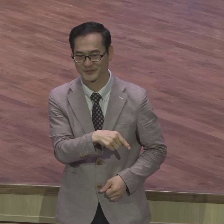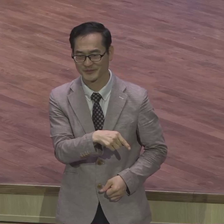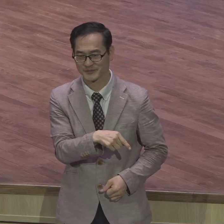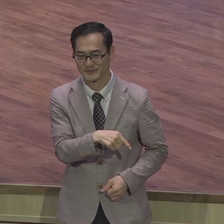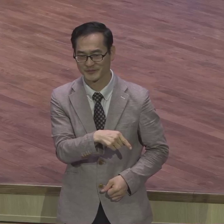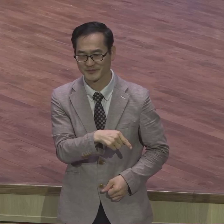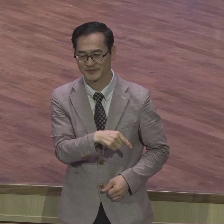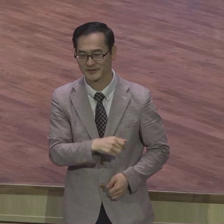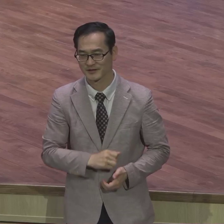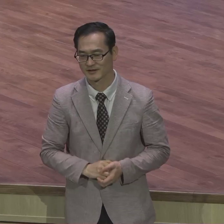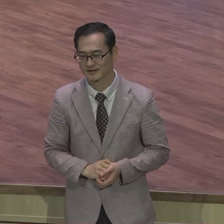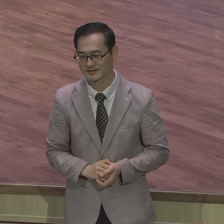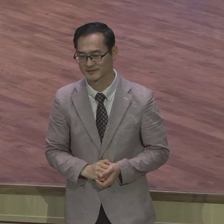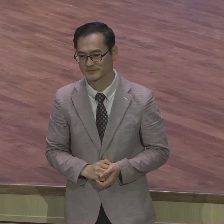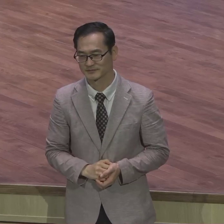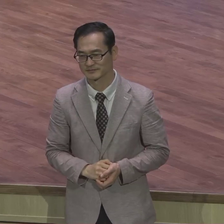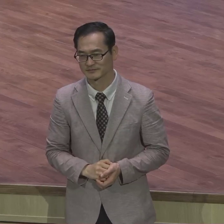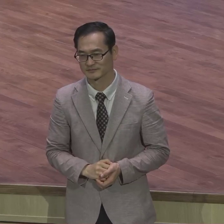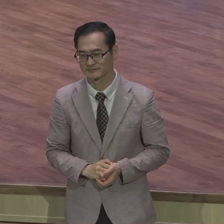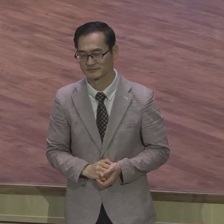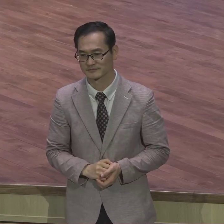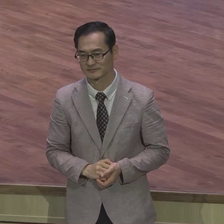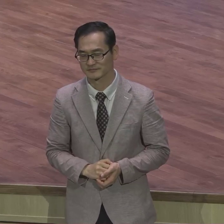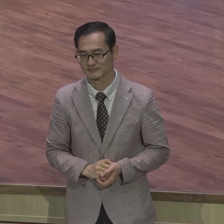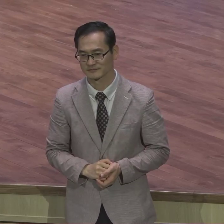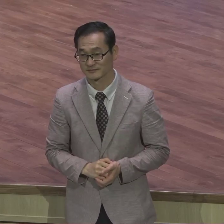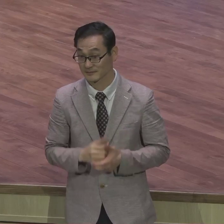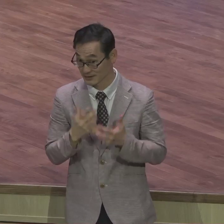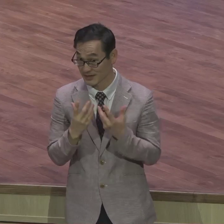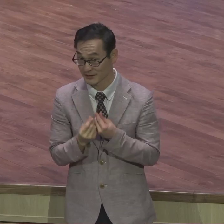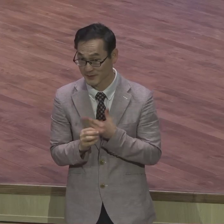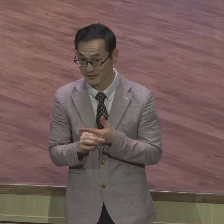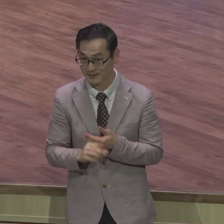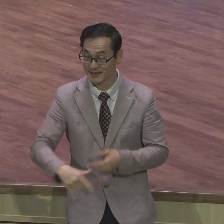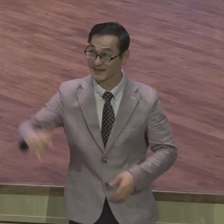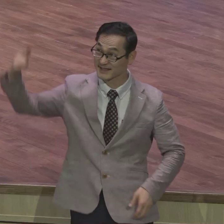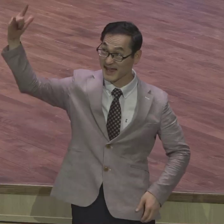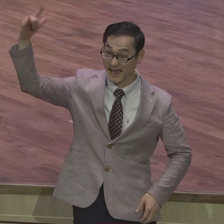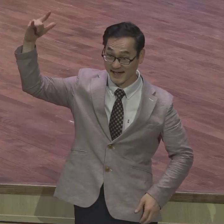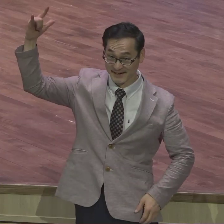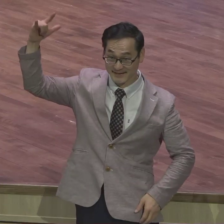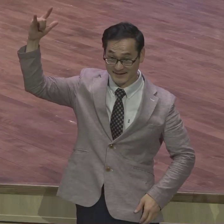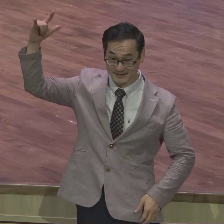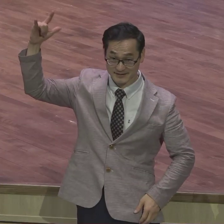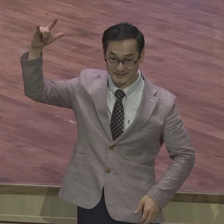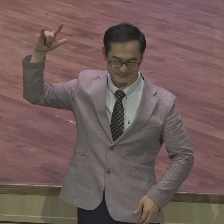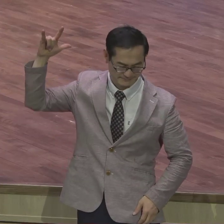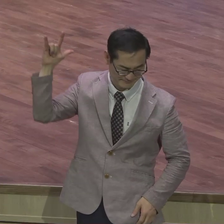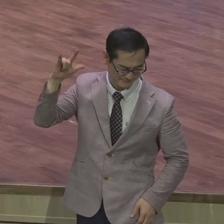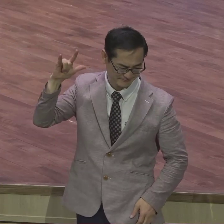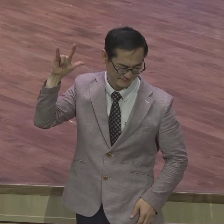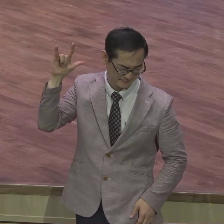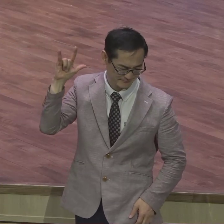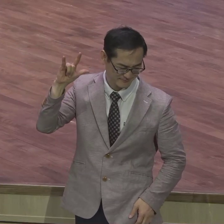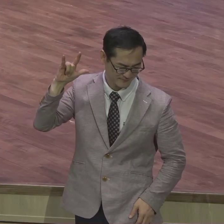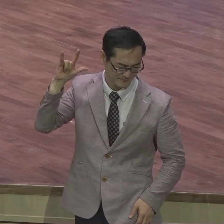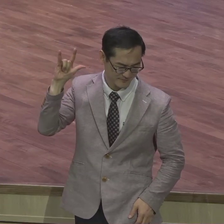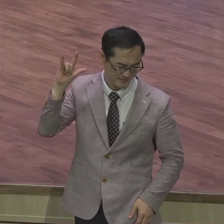마치 마치 똑같이 태양 빛이 쫙 조이는데 태양의 빛이 조이는데